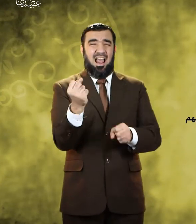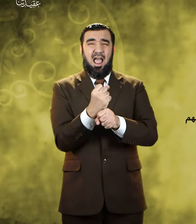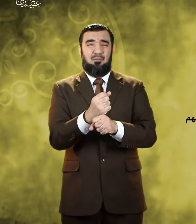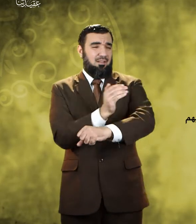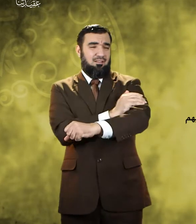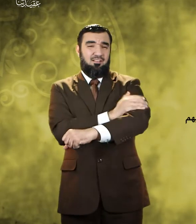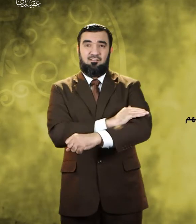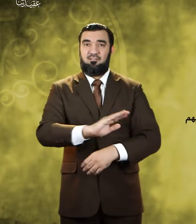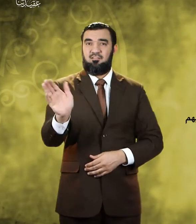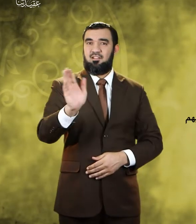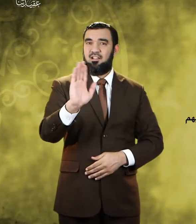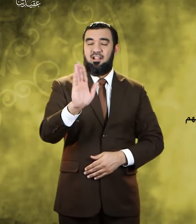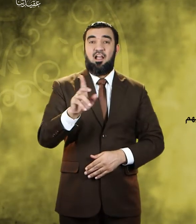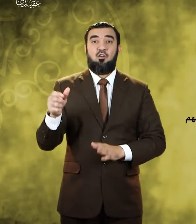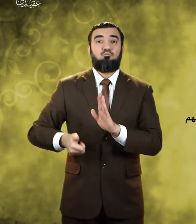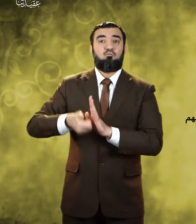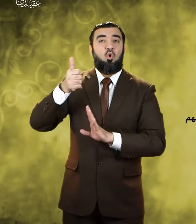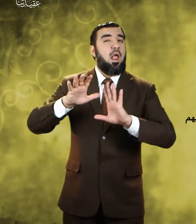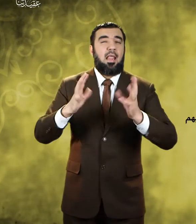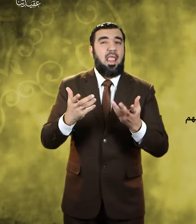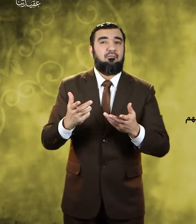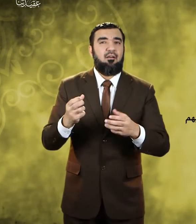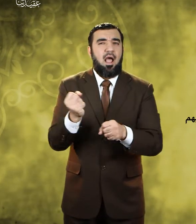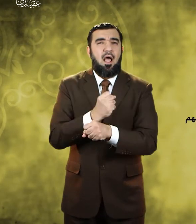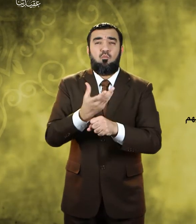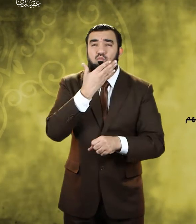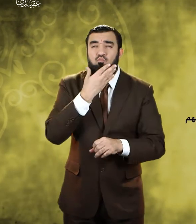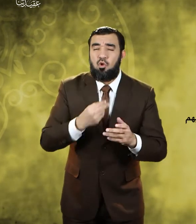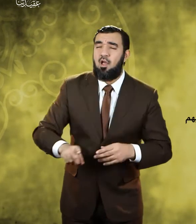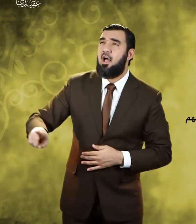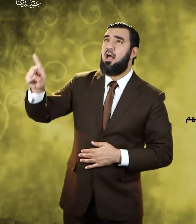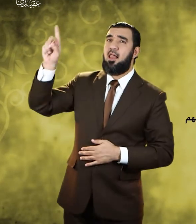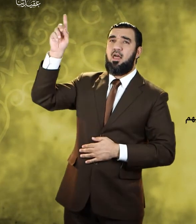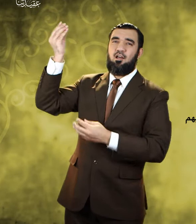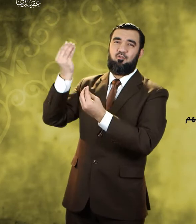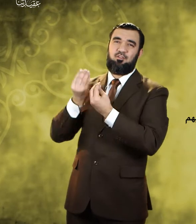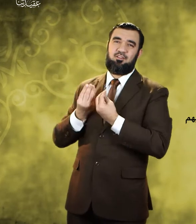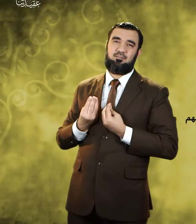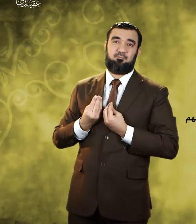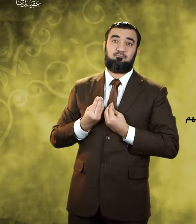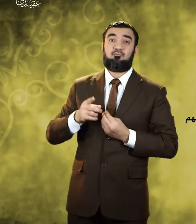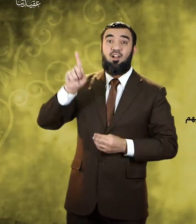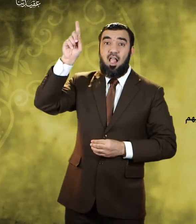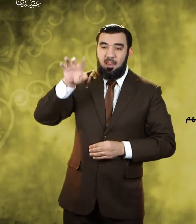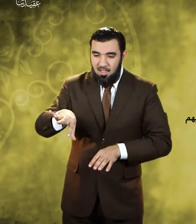المرتبة باجتهادهم وإنما حصلوا عليها بفضل الله عليهم